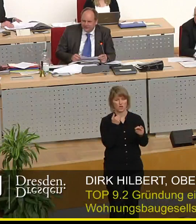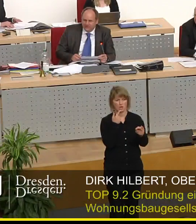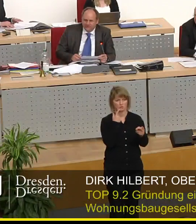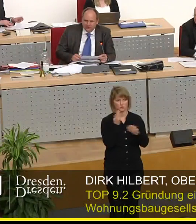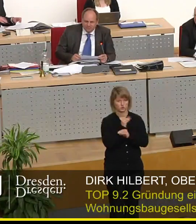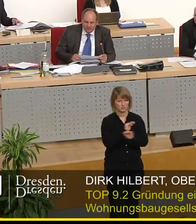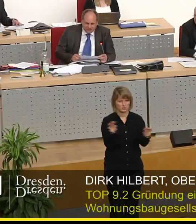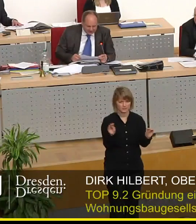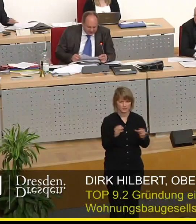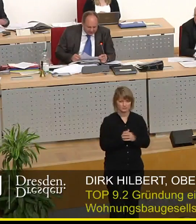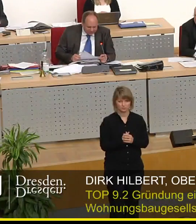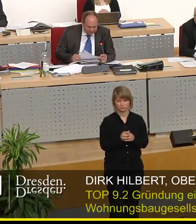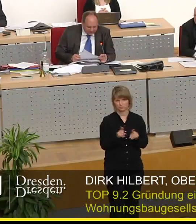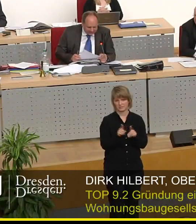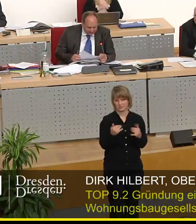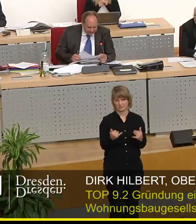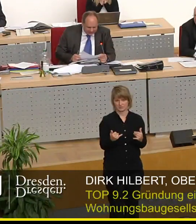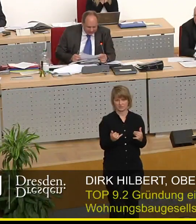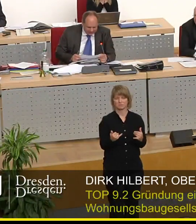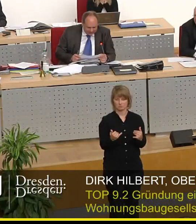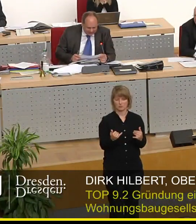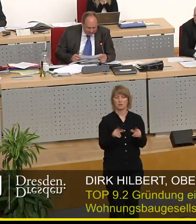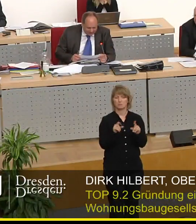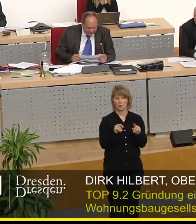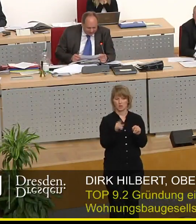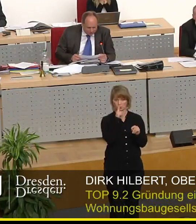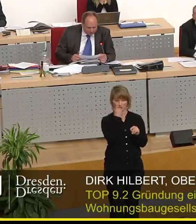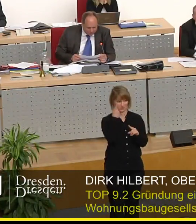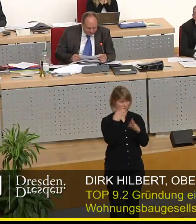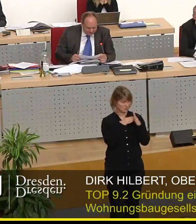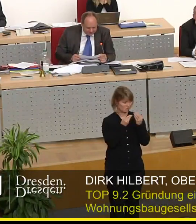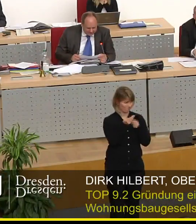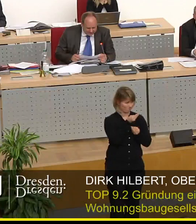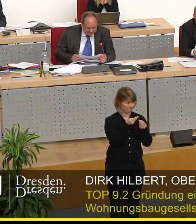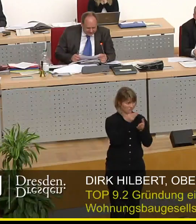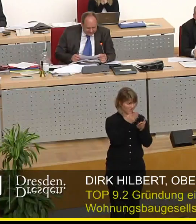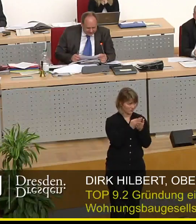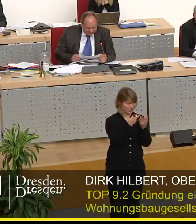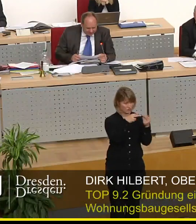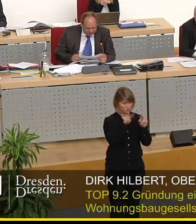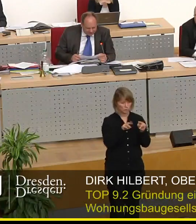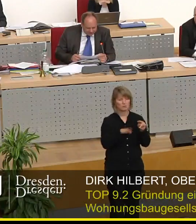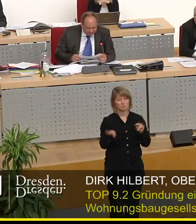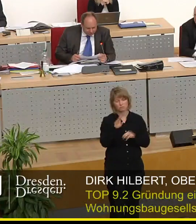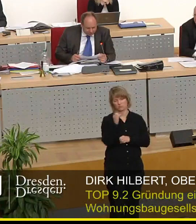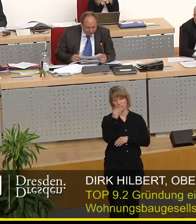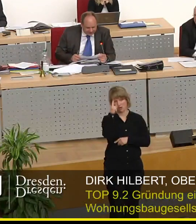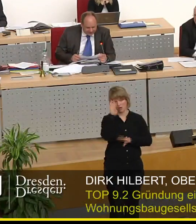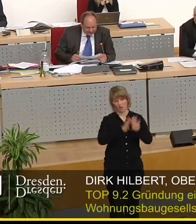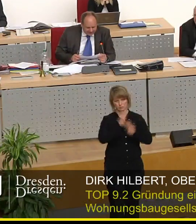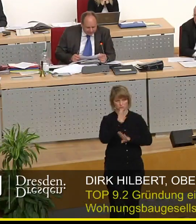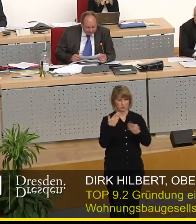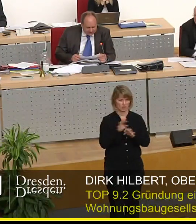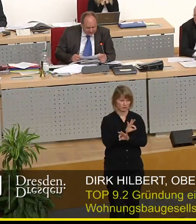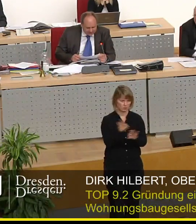Weg geben das bietet sich ja an so dass man dann vielleicht aus der Auszeit mit abstimmungsfähigen Meinungsbildern zurückkommen